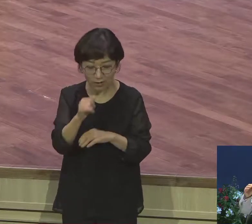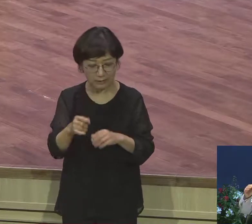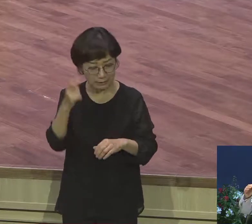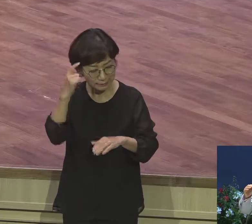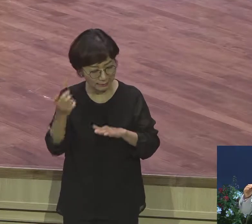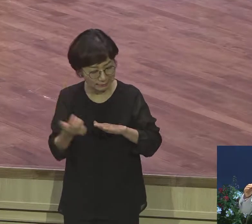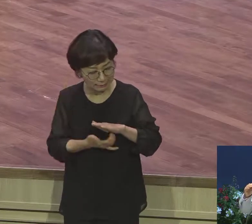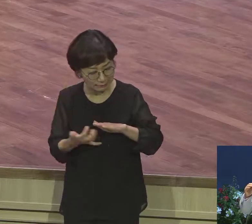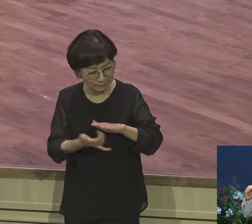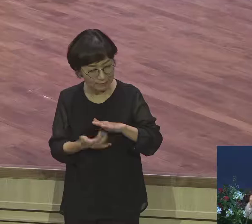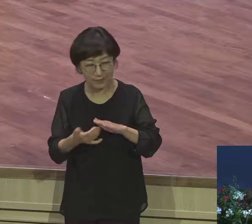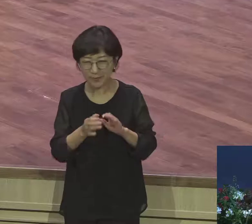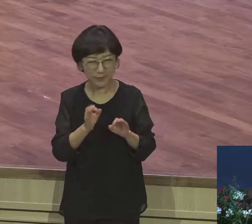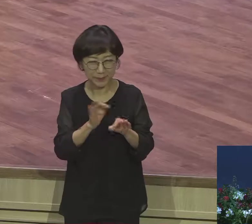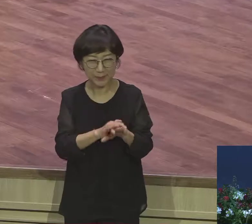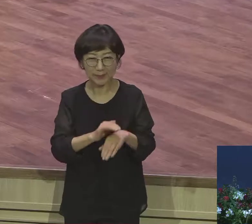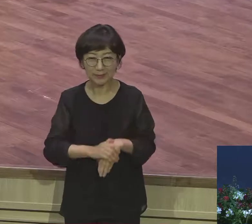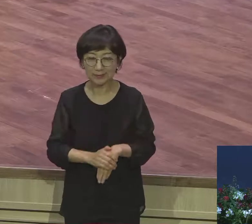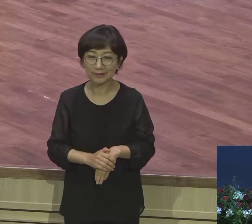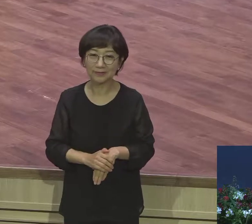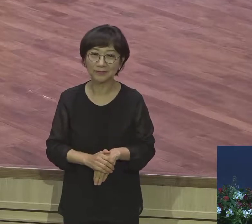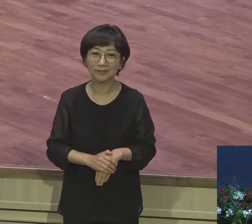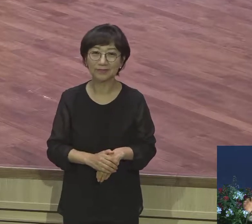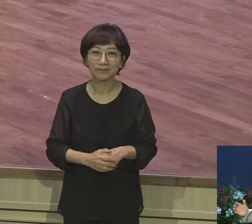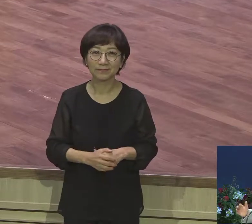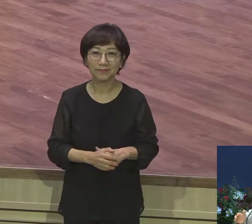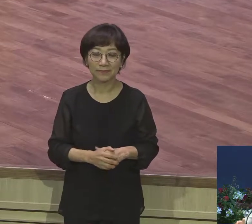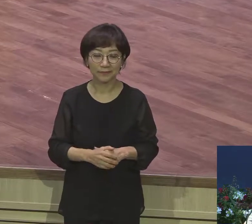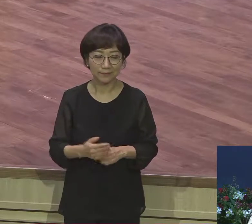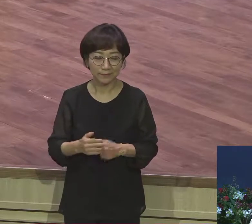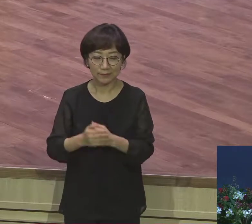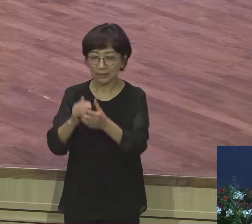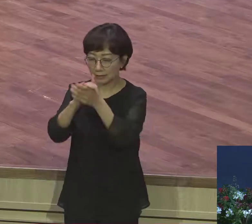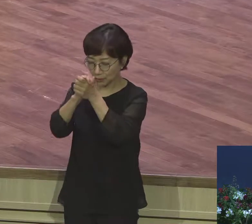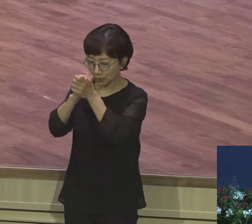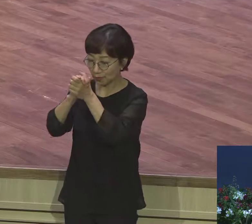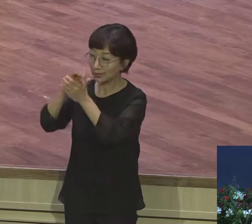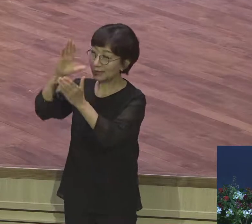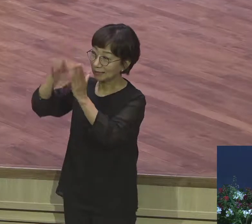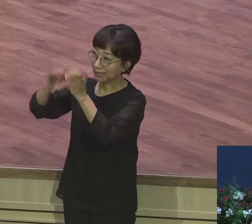스케일 하나님 앞에 자동심을 가지고 하나님의 스케일로 살아가 말이 다릅니다 말이